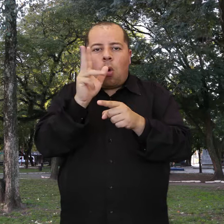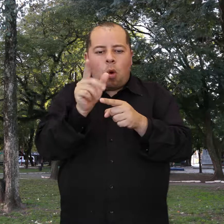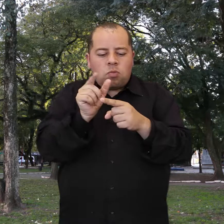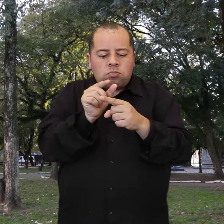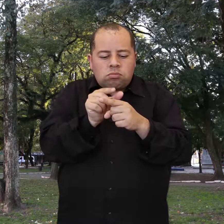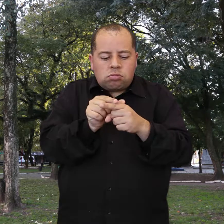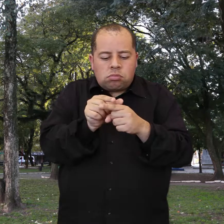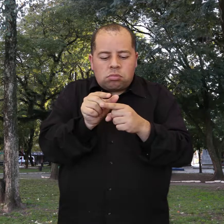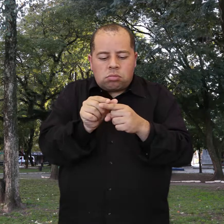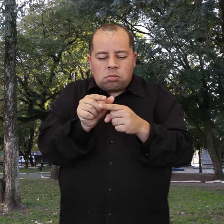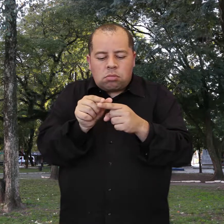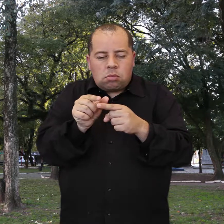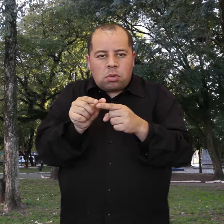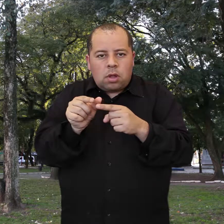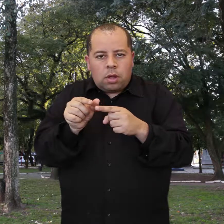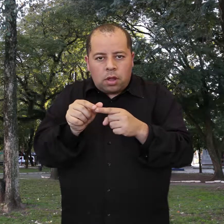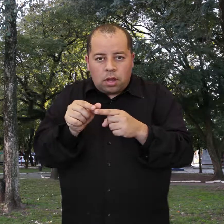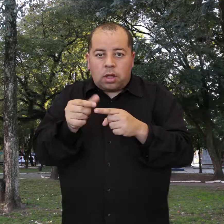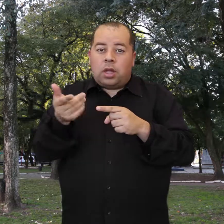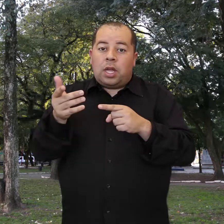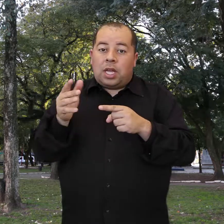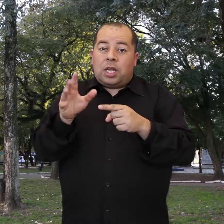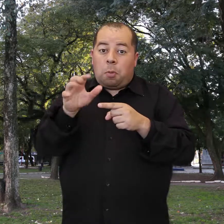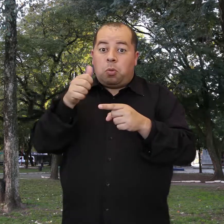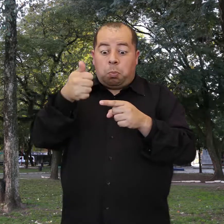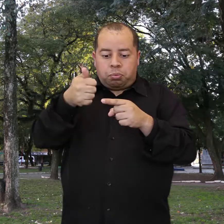quando maduros se abrem, liberando as sementes.